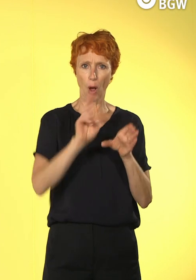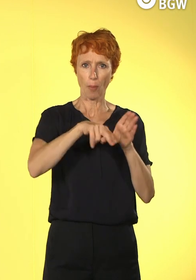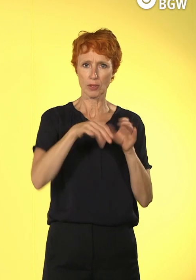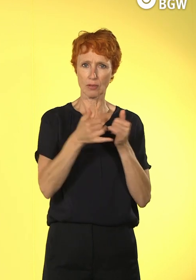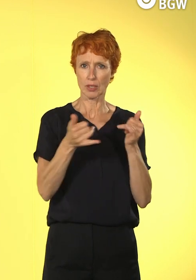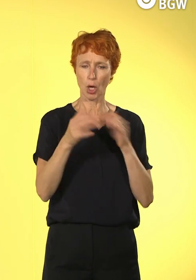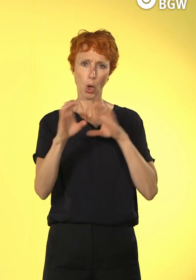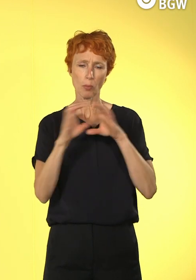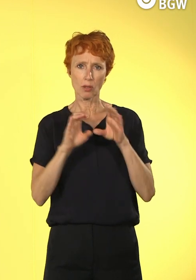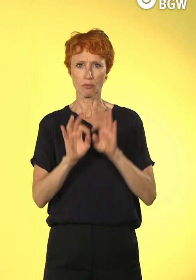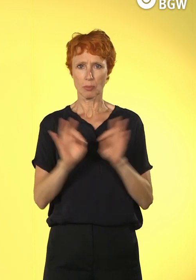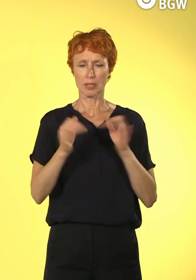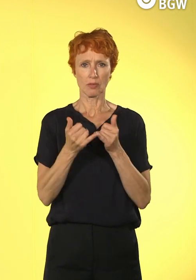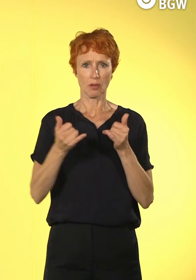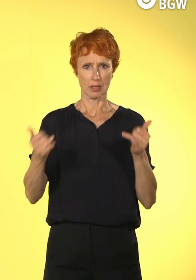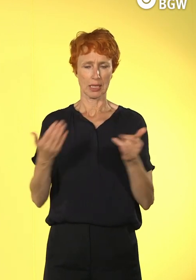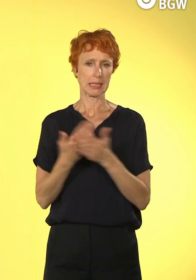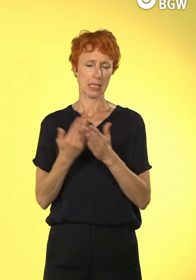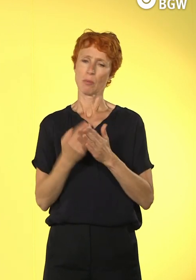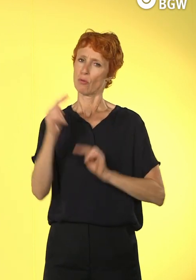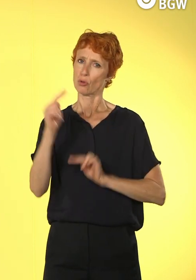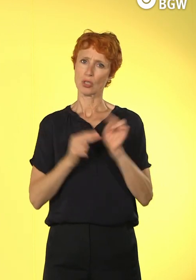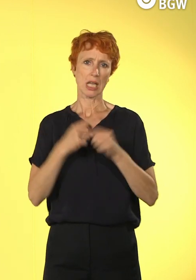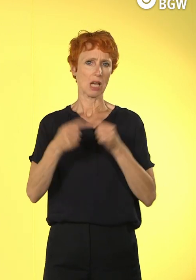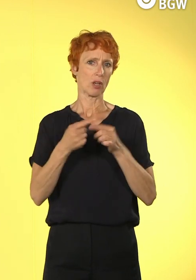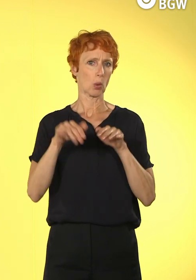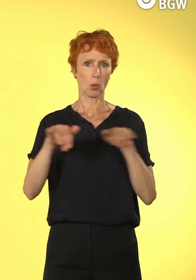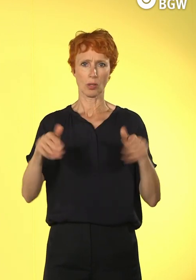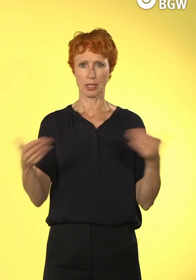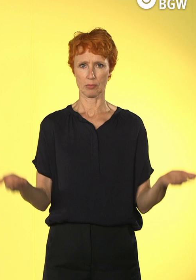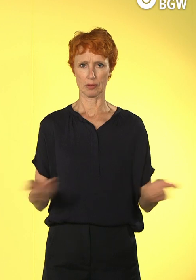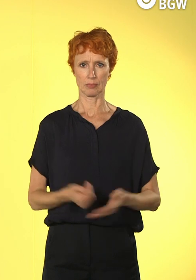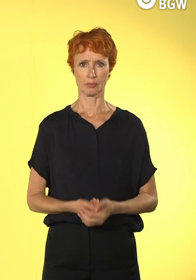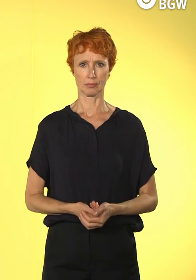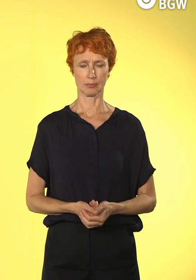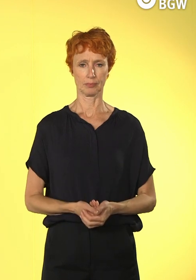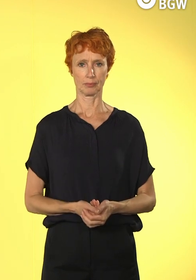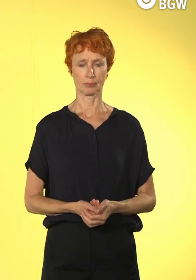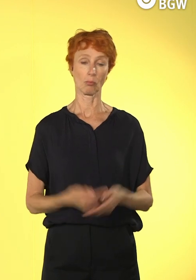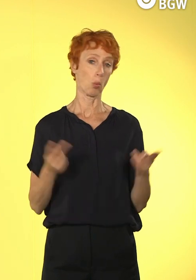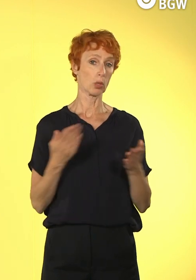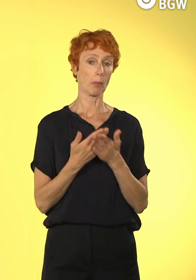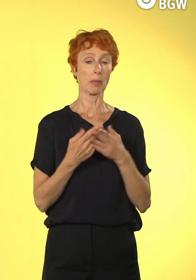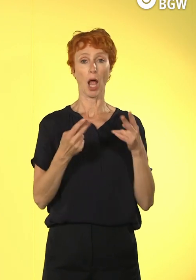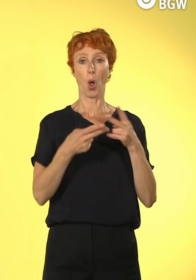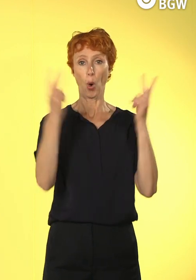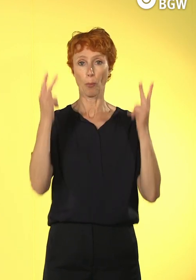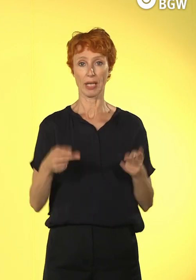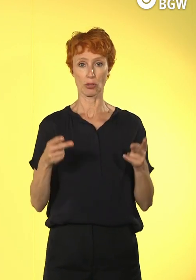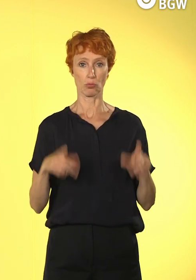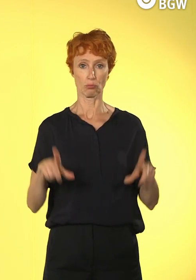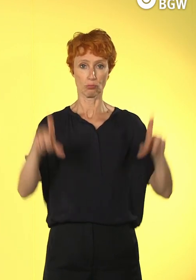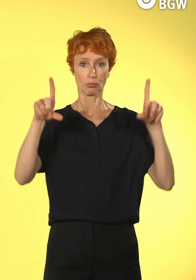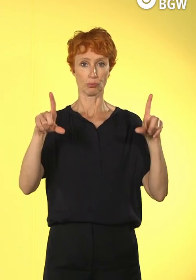große Entwicklungsunterschiede. Oder wir haben auch eine Internetseite. Das sind dann